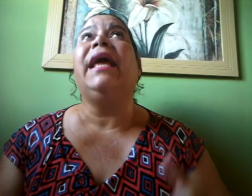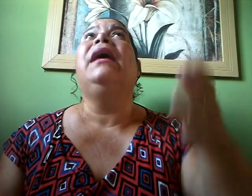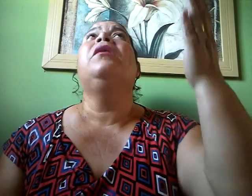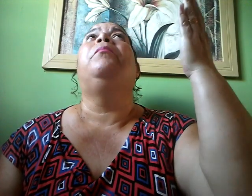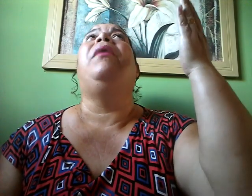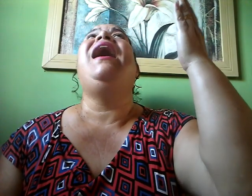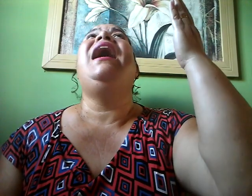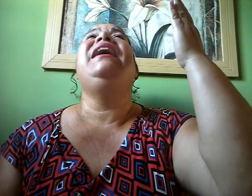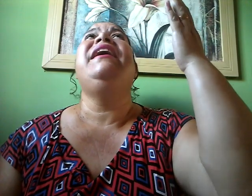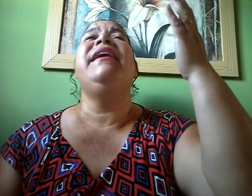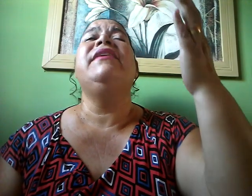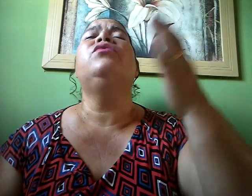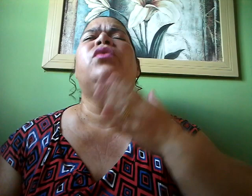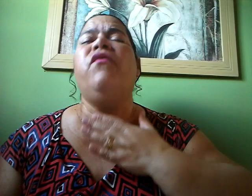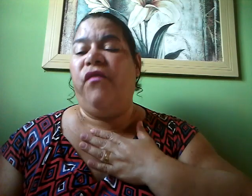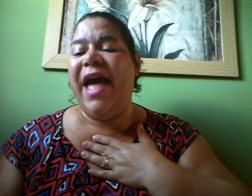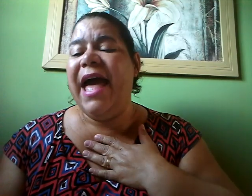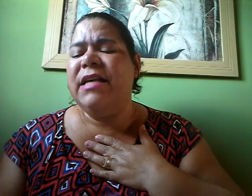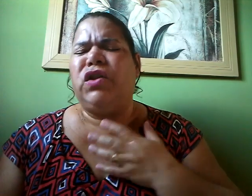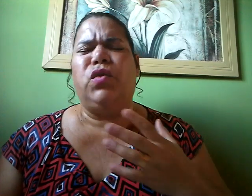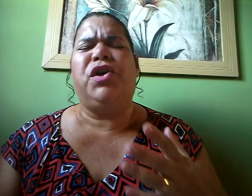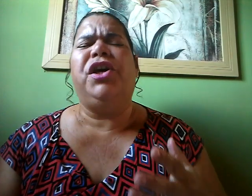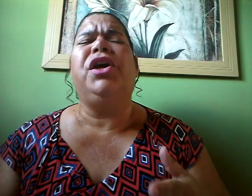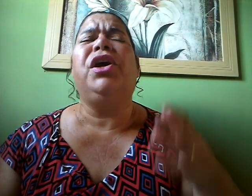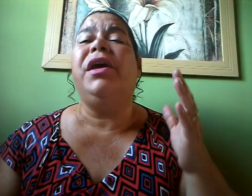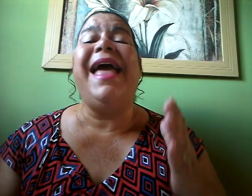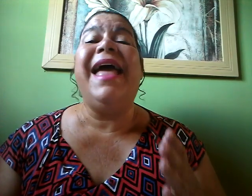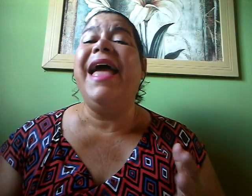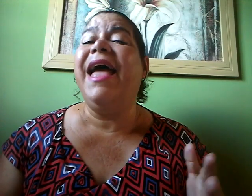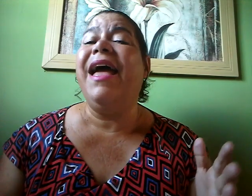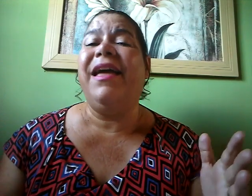Pai Pai eu confesso Que errei